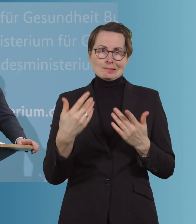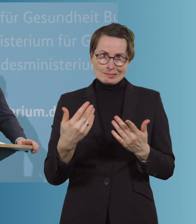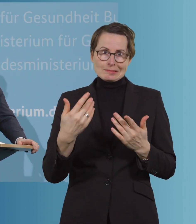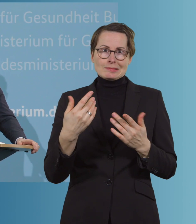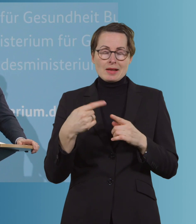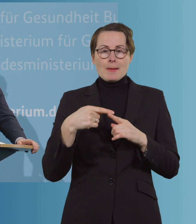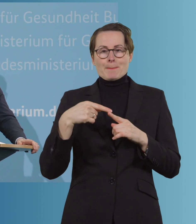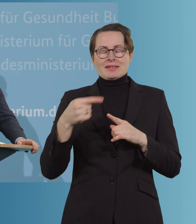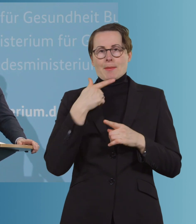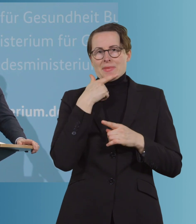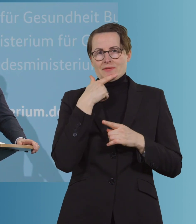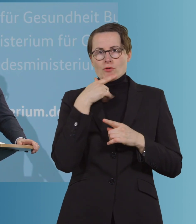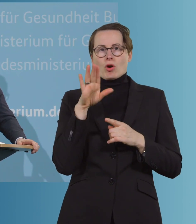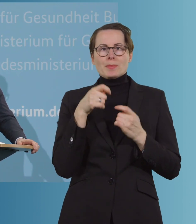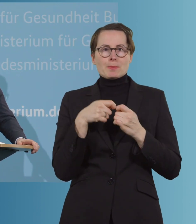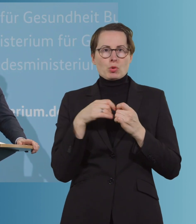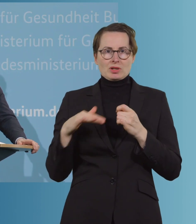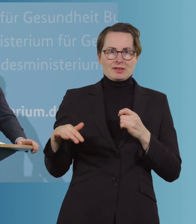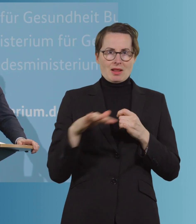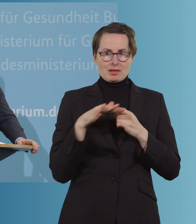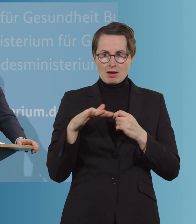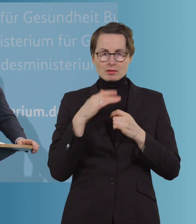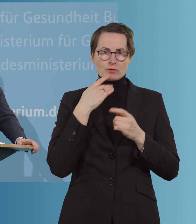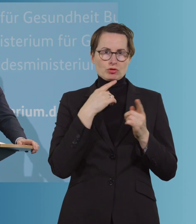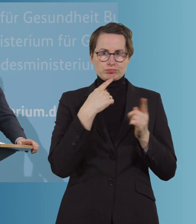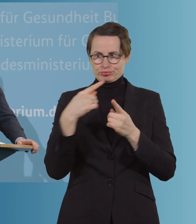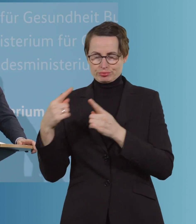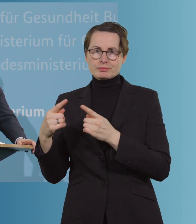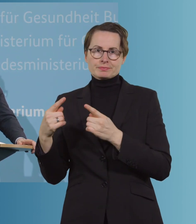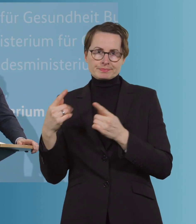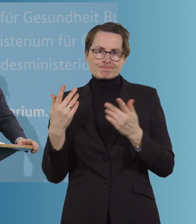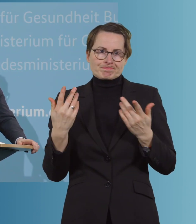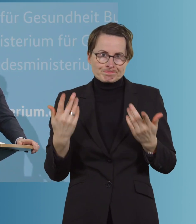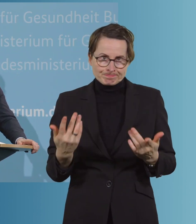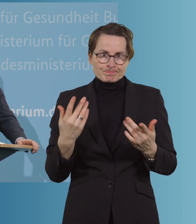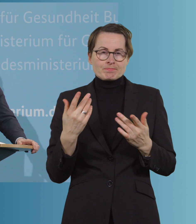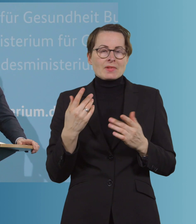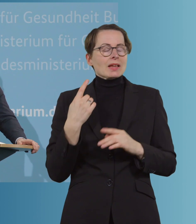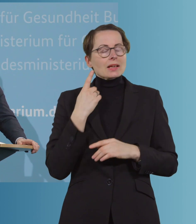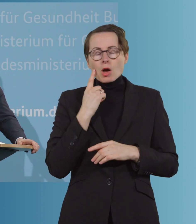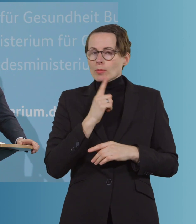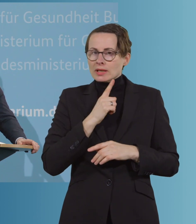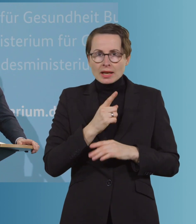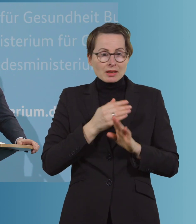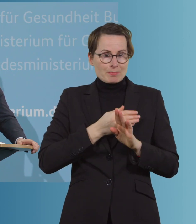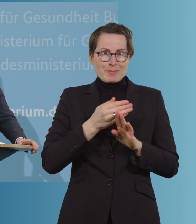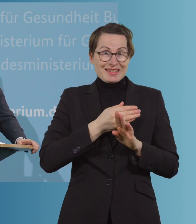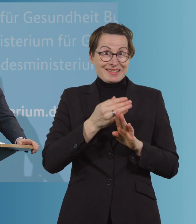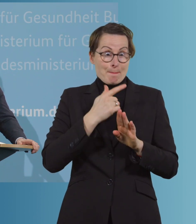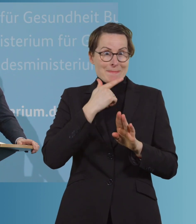Mittwoch mit den Bundesländern besprechen. Ohne Zweifel wird es bis Mittwoch nicht so sein, dass die Inzidenz unter 50 pro 100.000